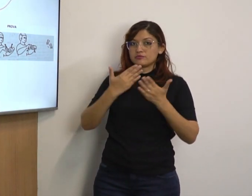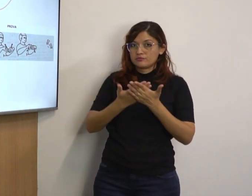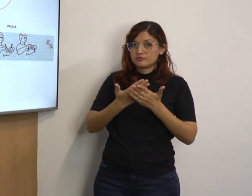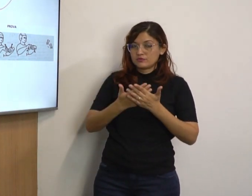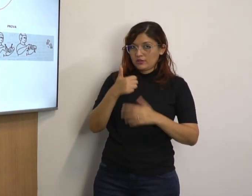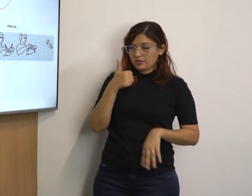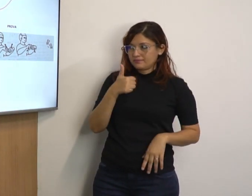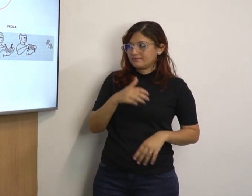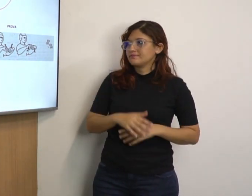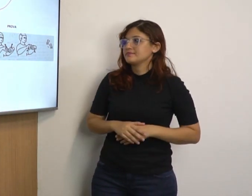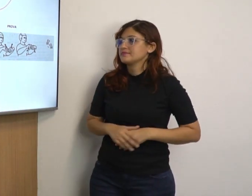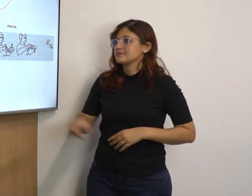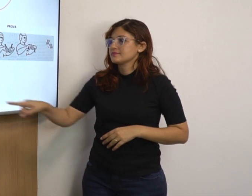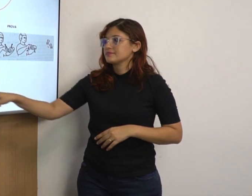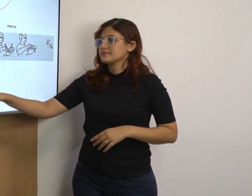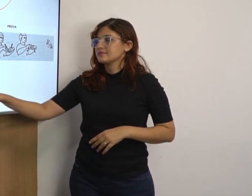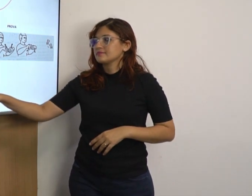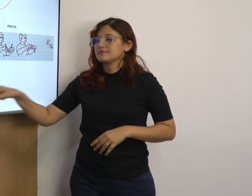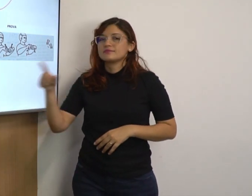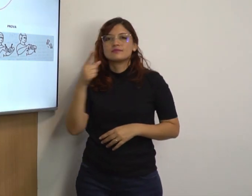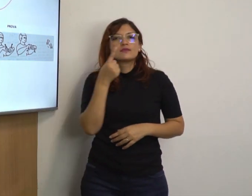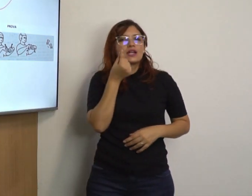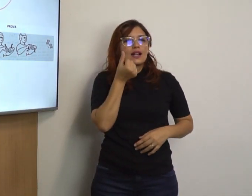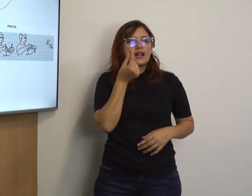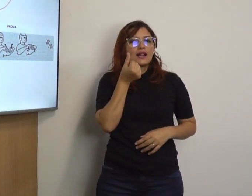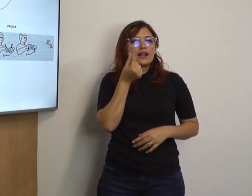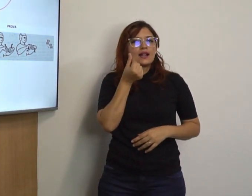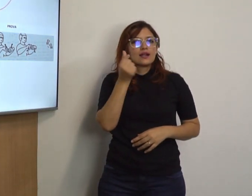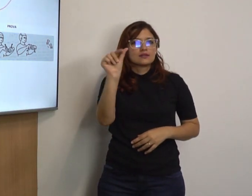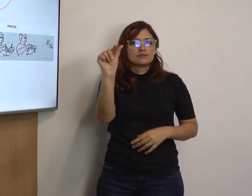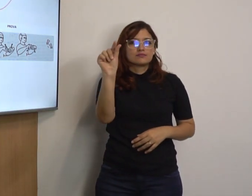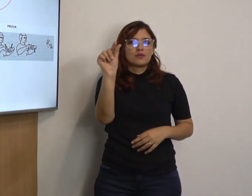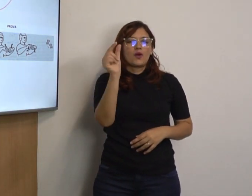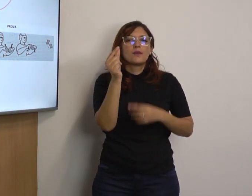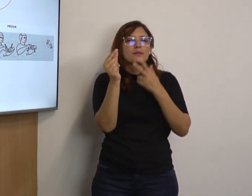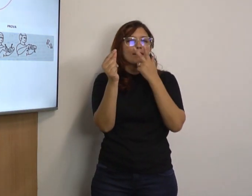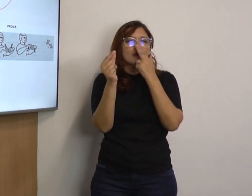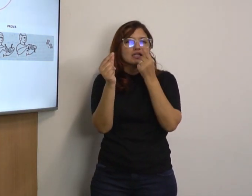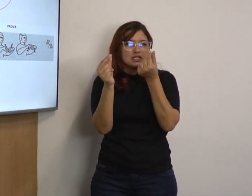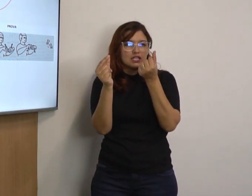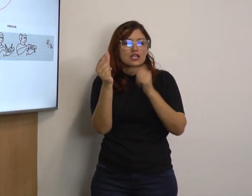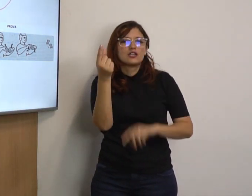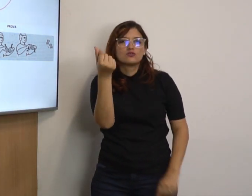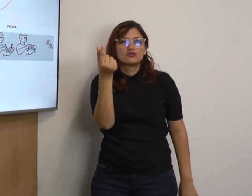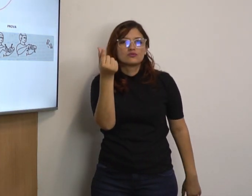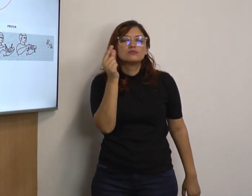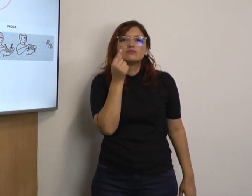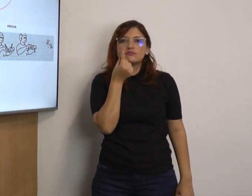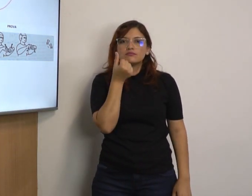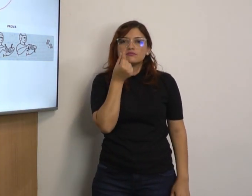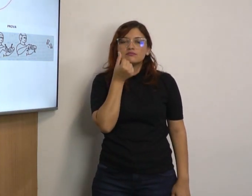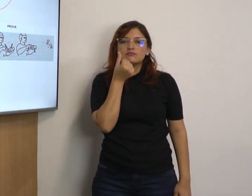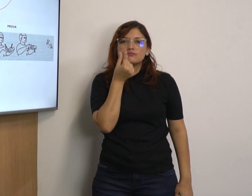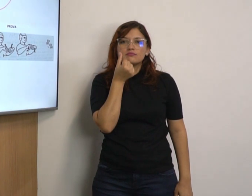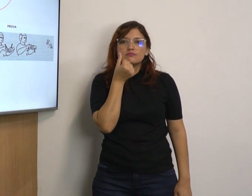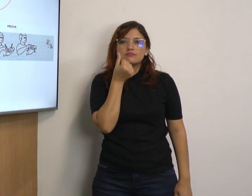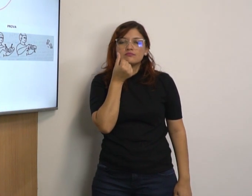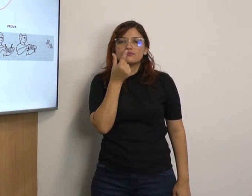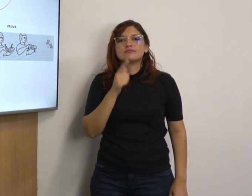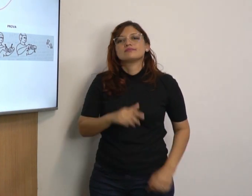A prova no sentido de avaliação. E lápis. Parece o sinal de dinheiro. Lápis.